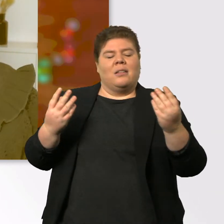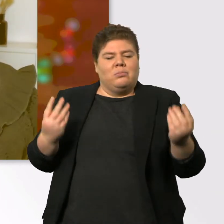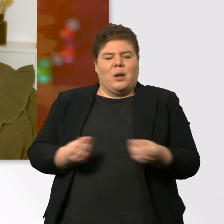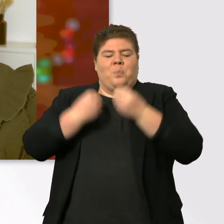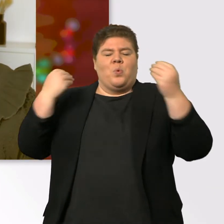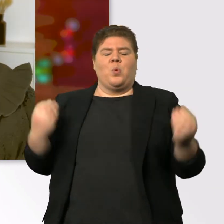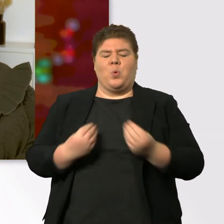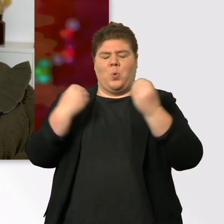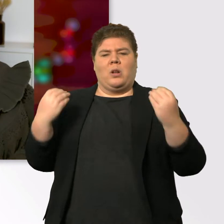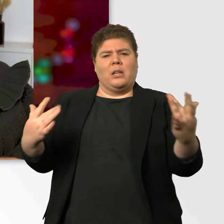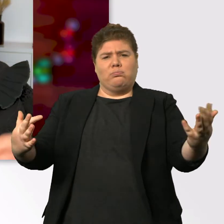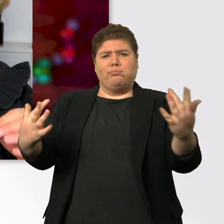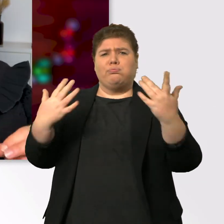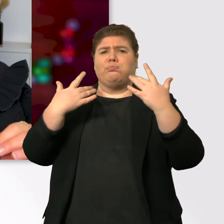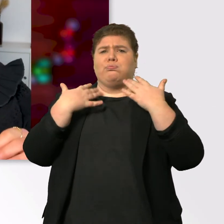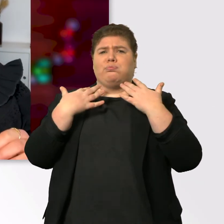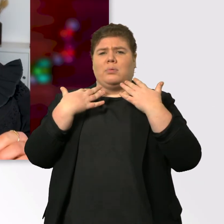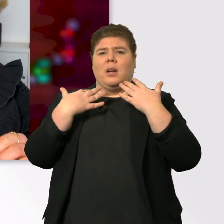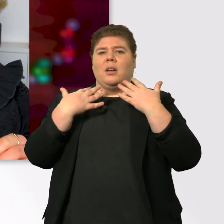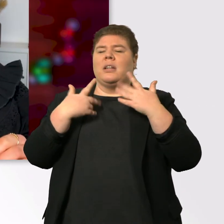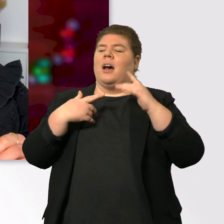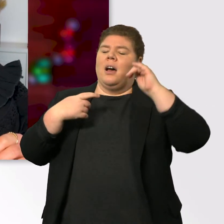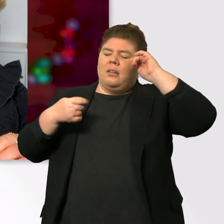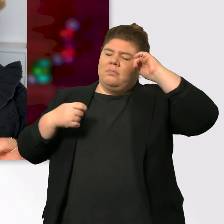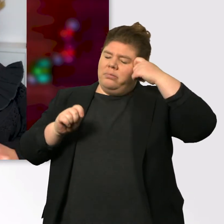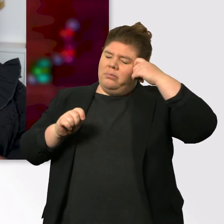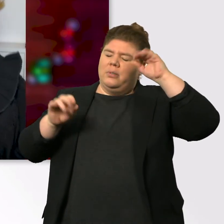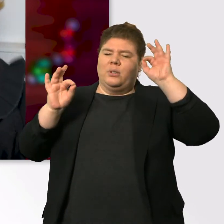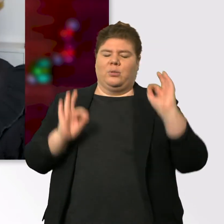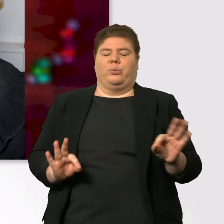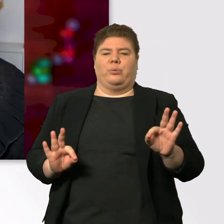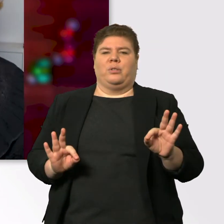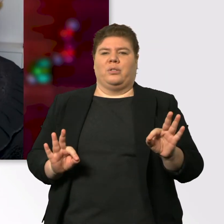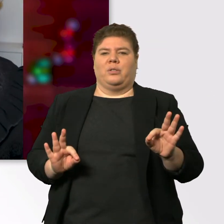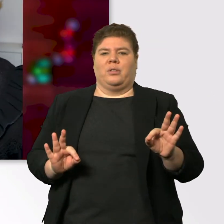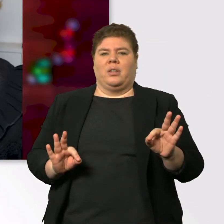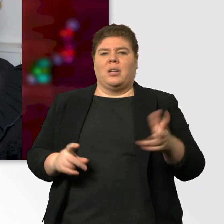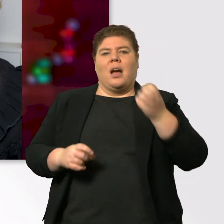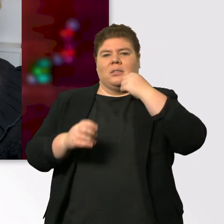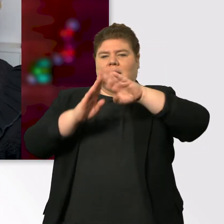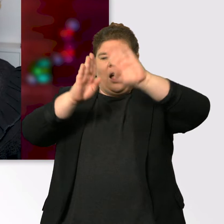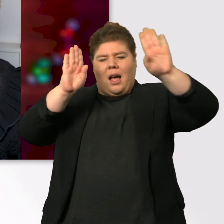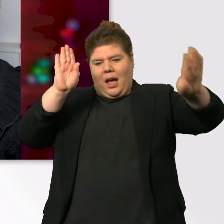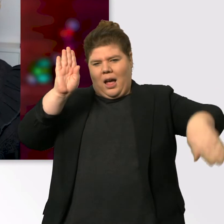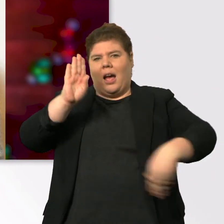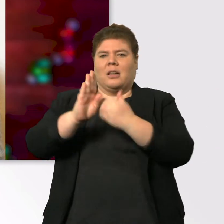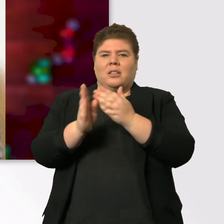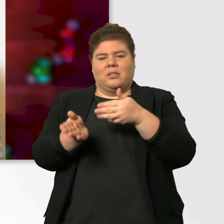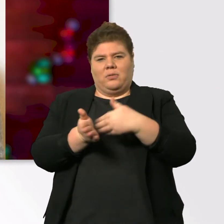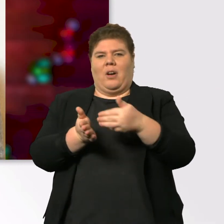dich sowas von gut entspannen, dass du es eigentlich den ganzen Tag anhaben möchtest. Oh, Kübra, weißt